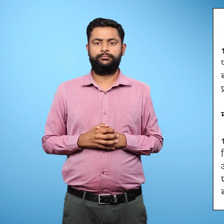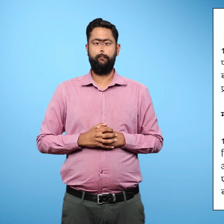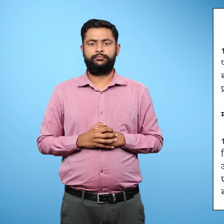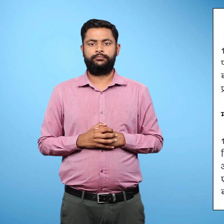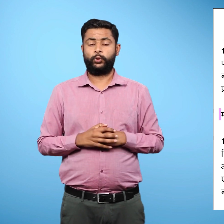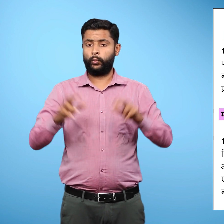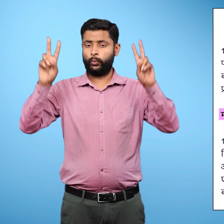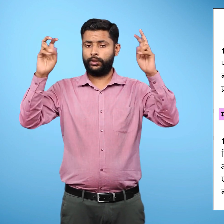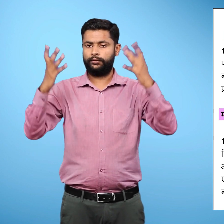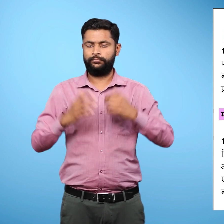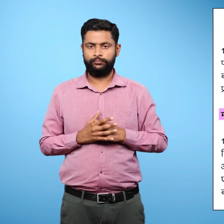मान्चित्र कार्य